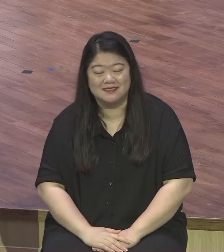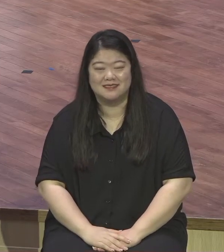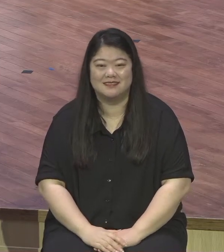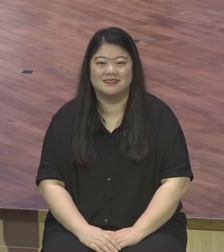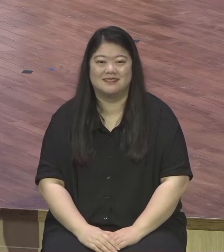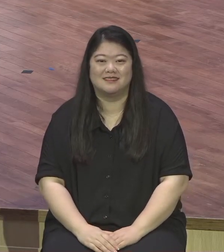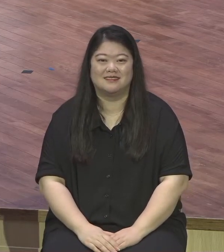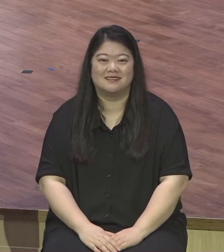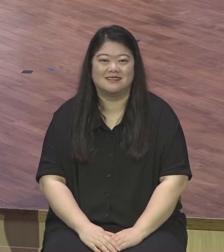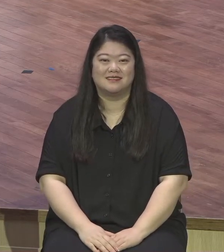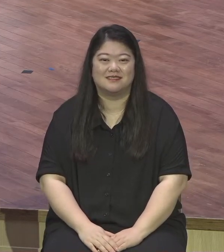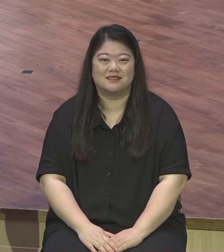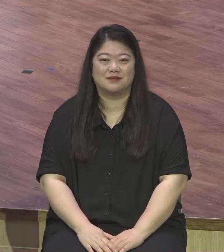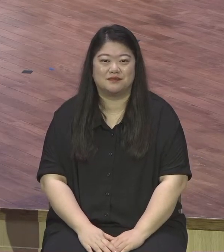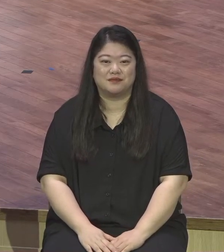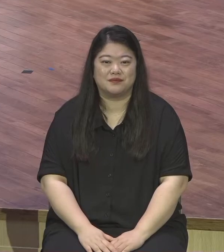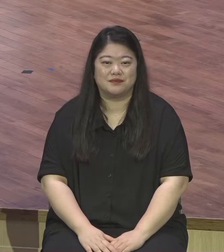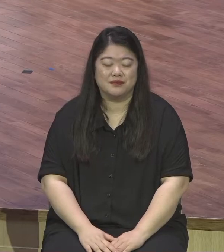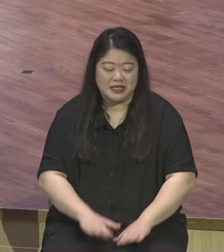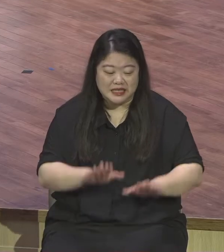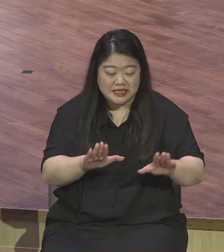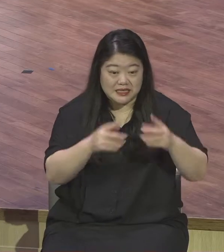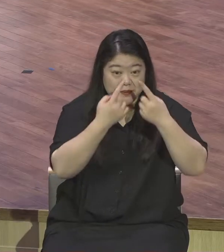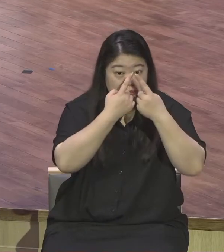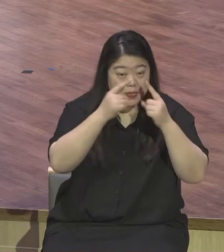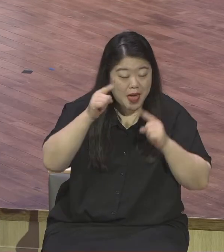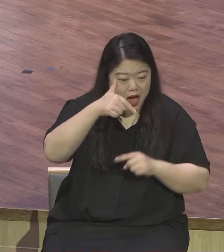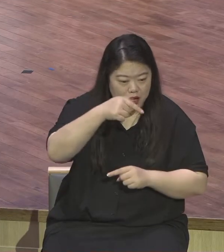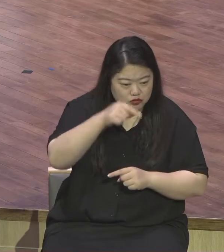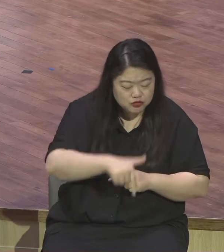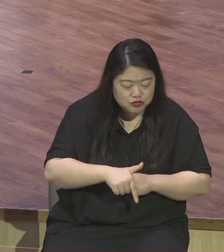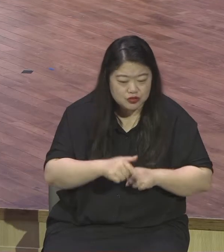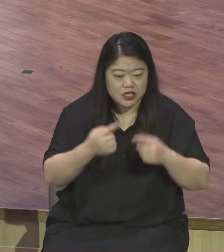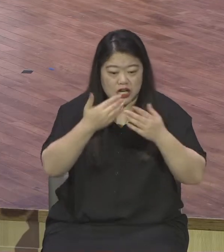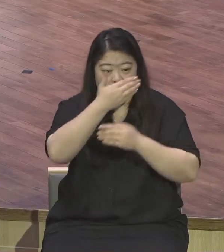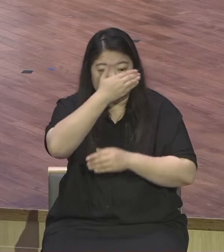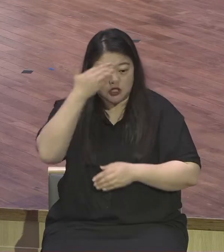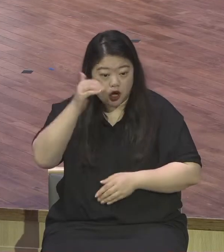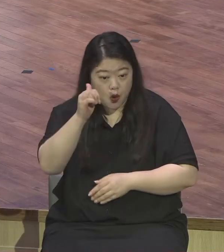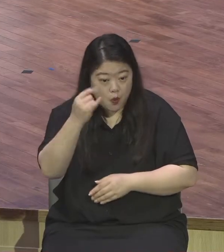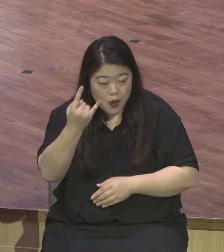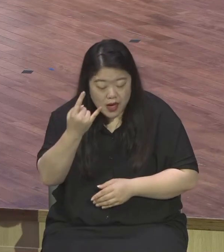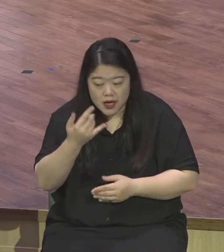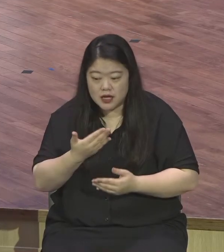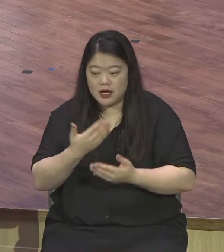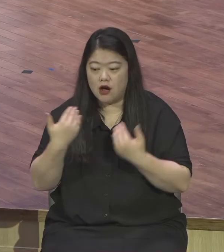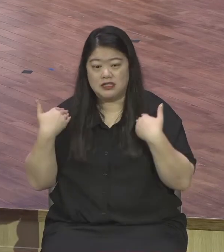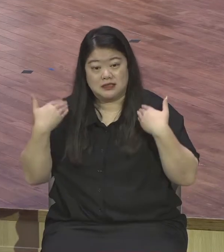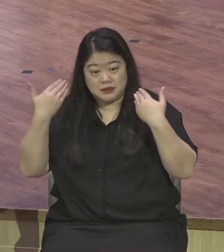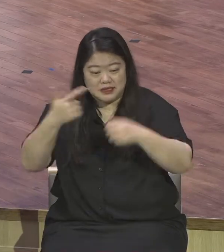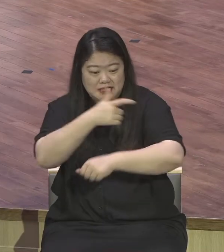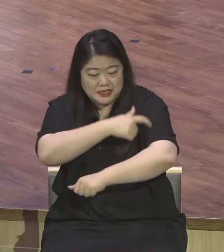있는 우리 청년들 대학생들 지금 우리 중직자들 장로님들 너무 순수해